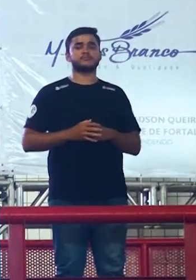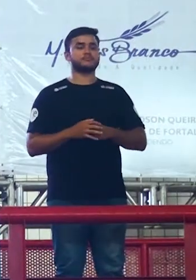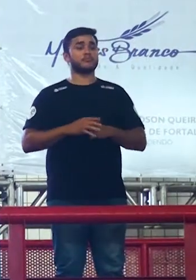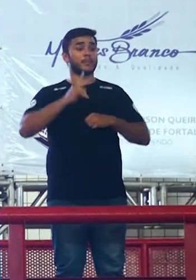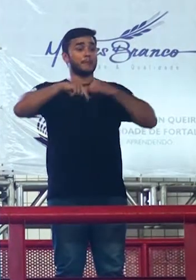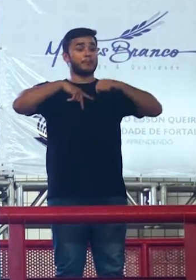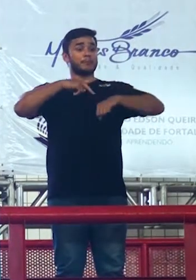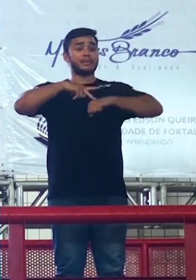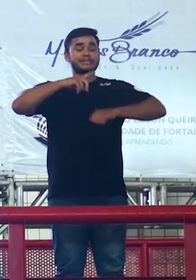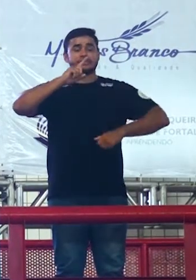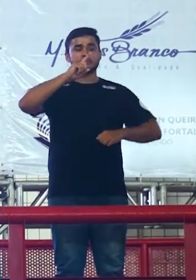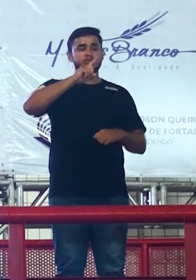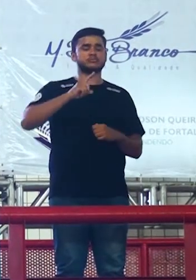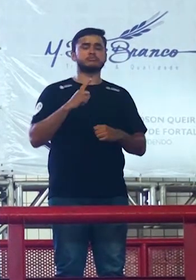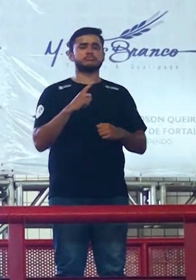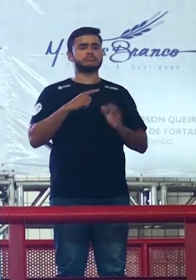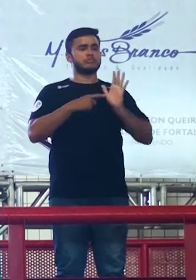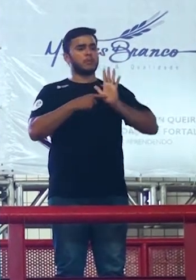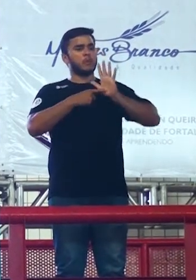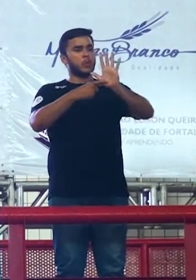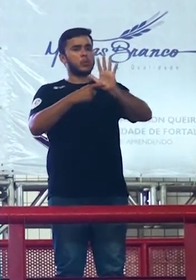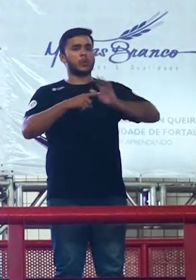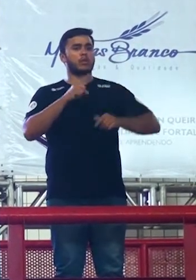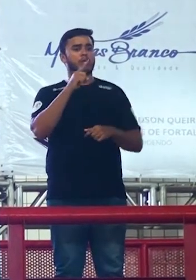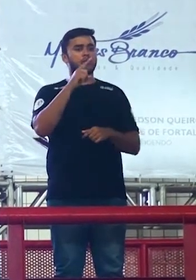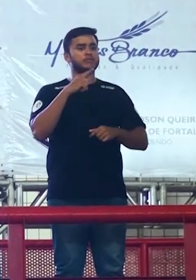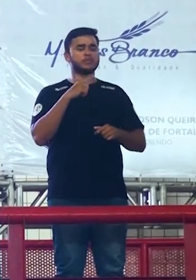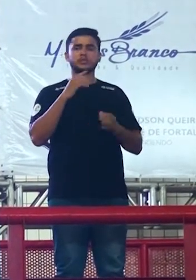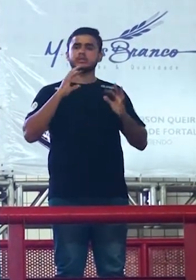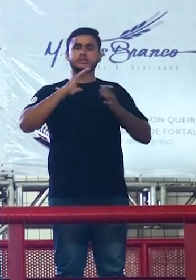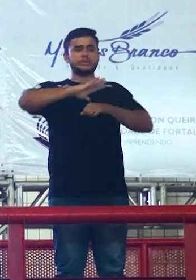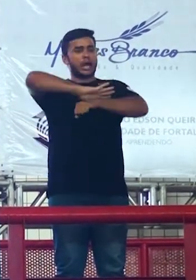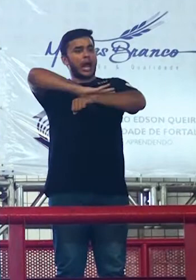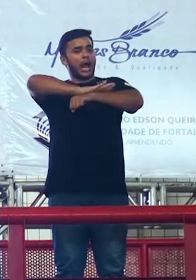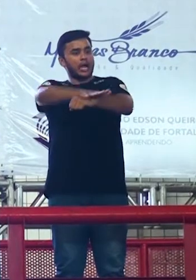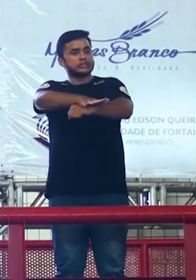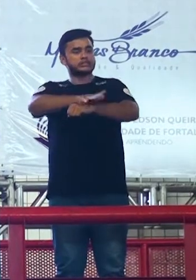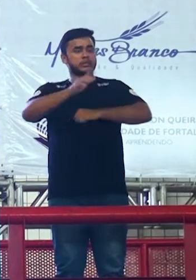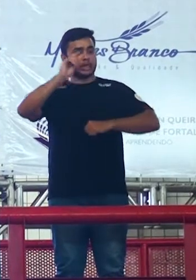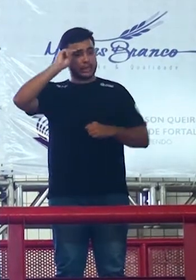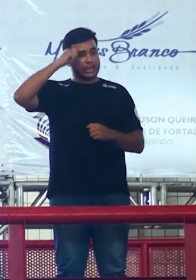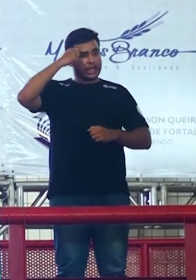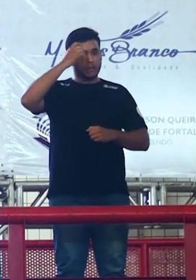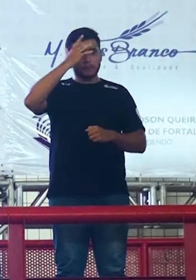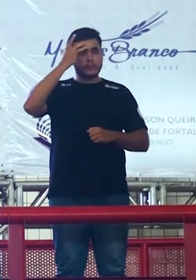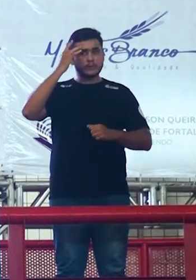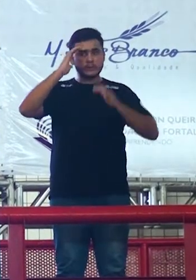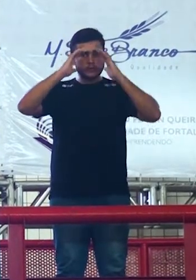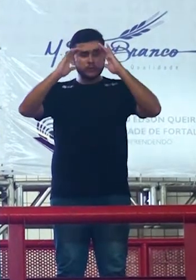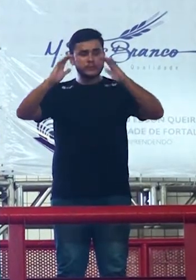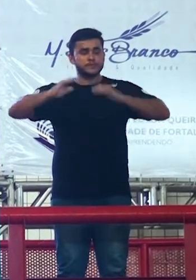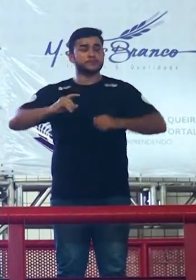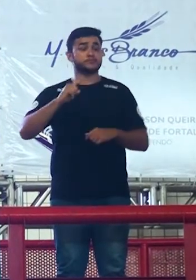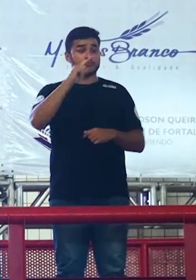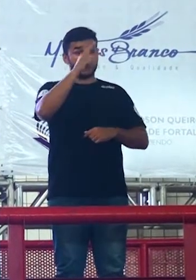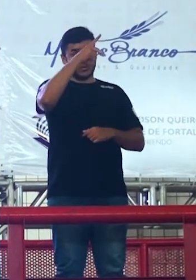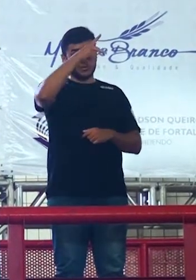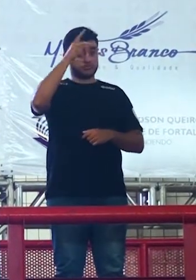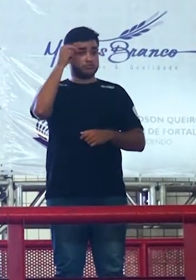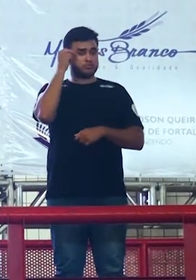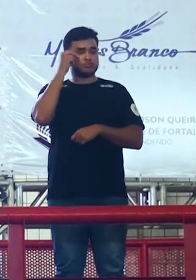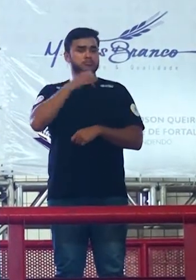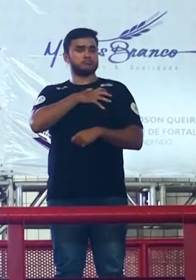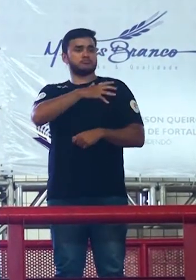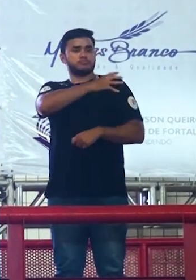do racismo um general e o prefeito da cidade queria tirar aquela